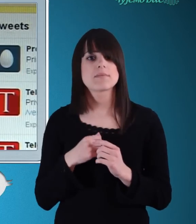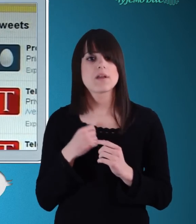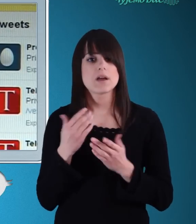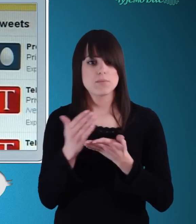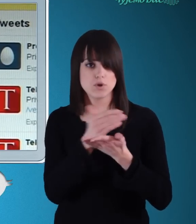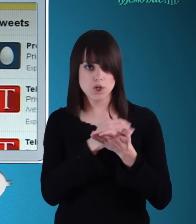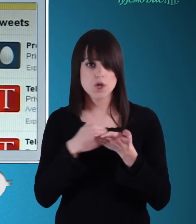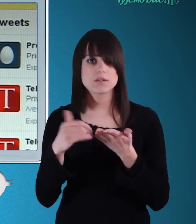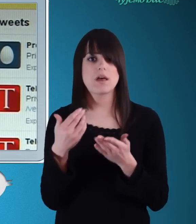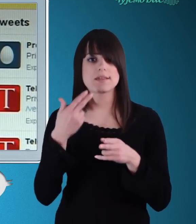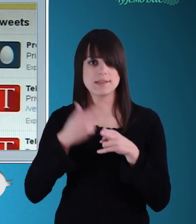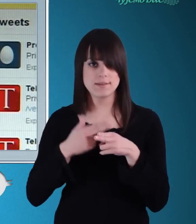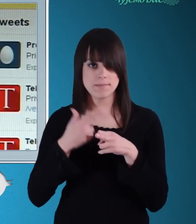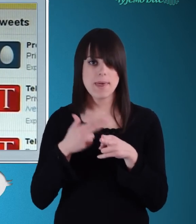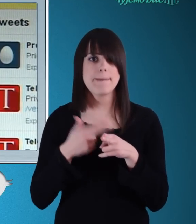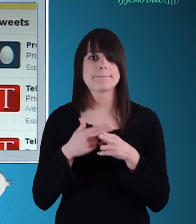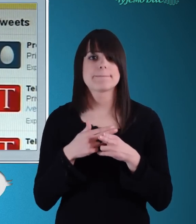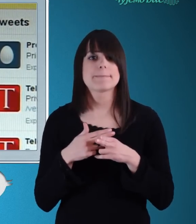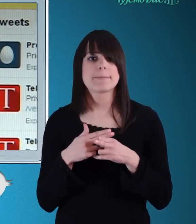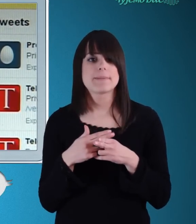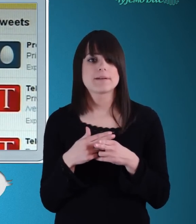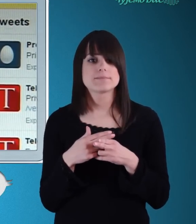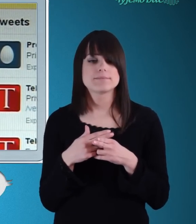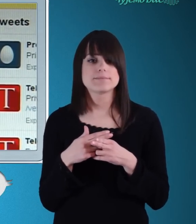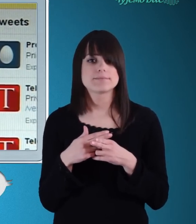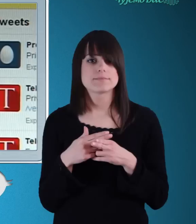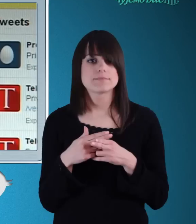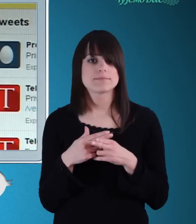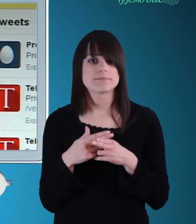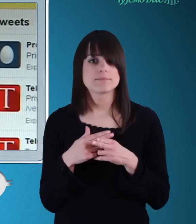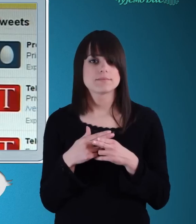i poruka koju želite da im podelite.